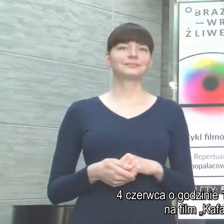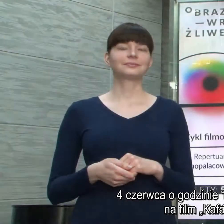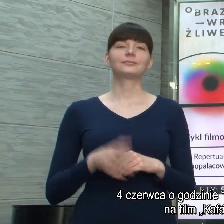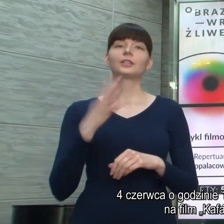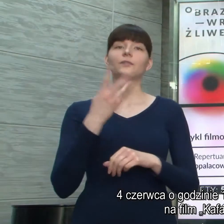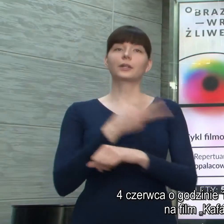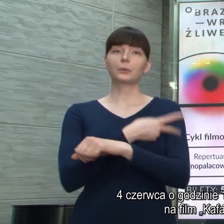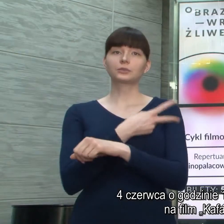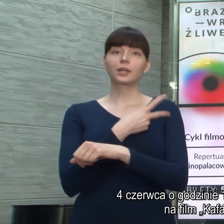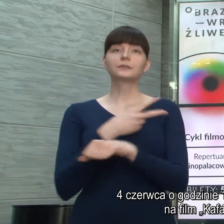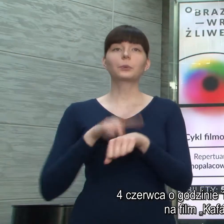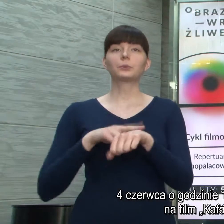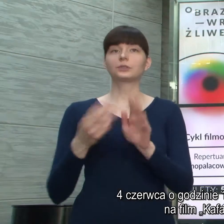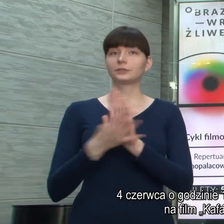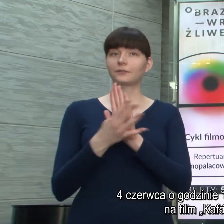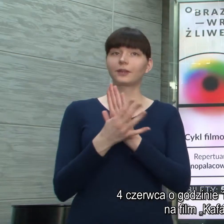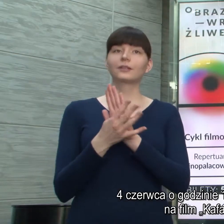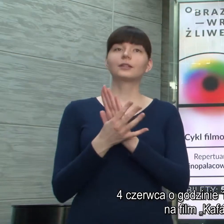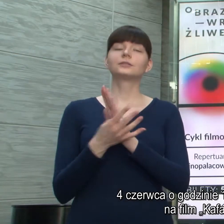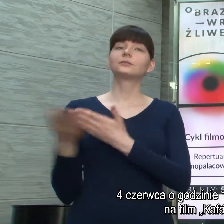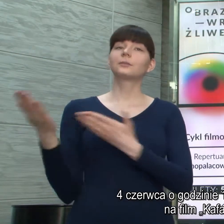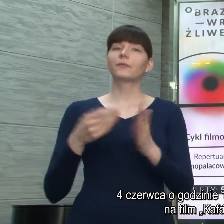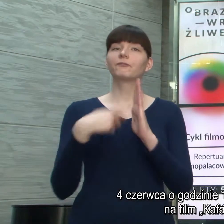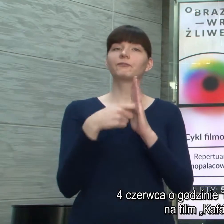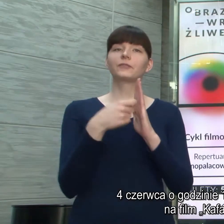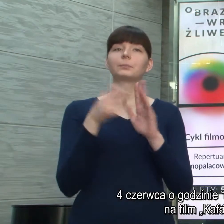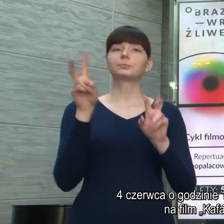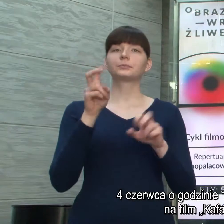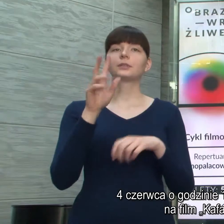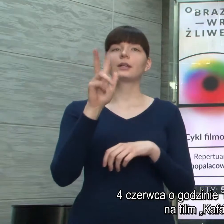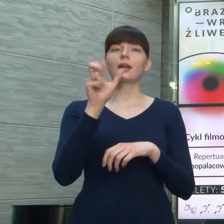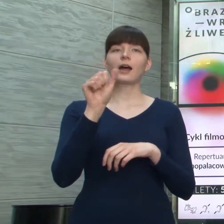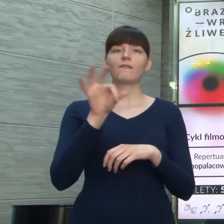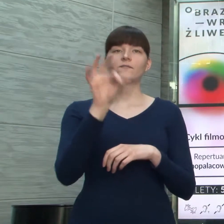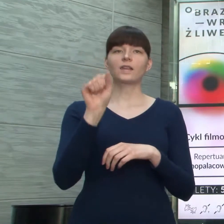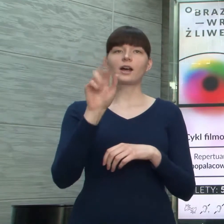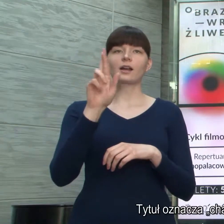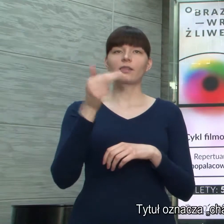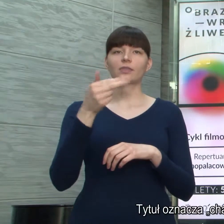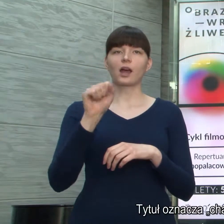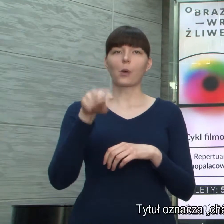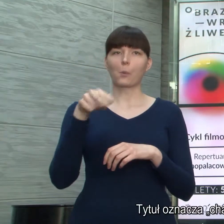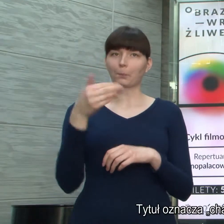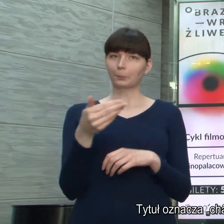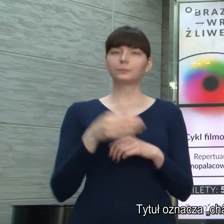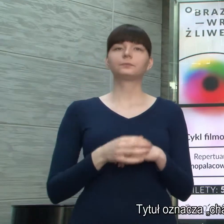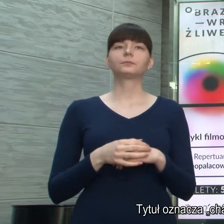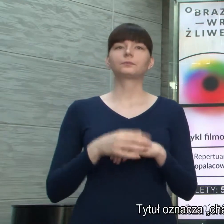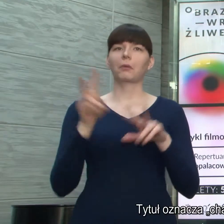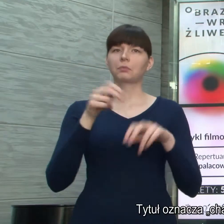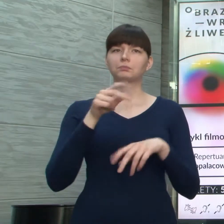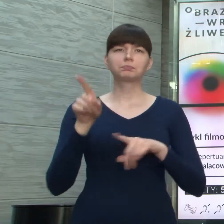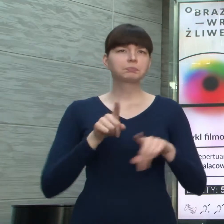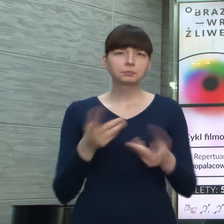4 czerwca o godzinie 19 zapraszamy na film Kafarnaum. Tytuł oznacza